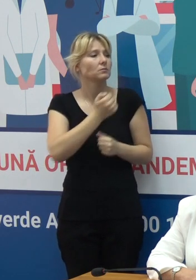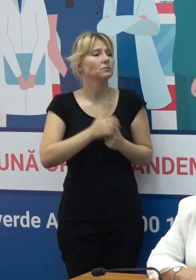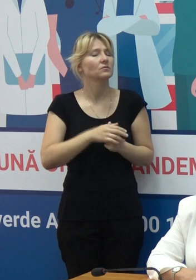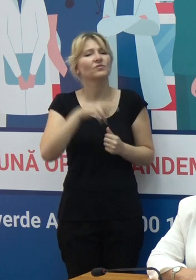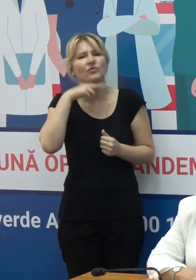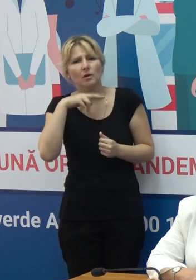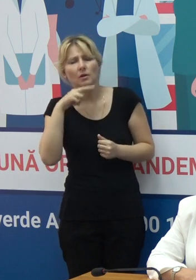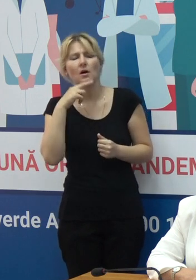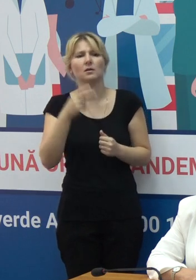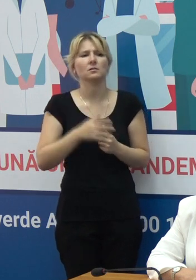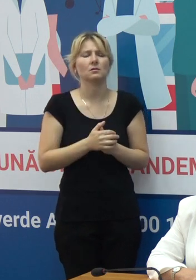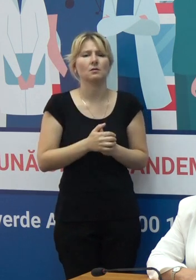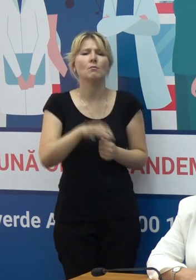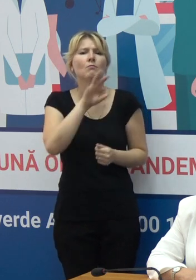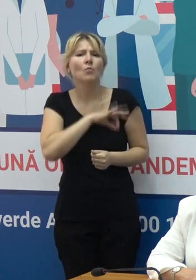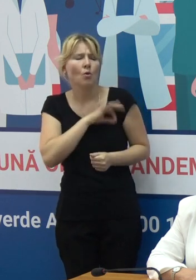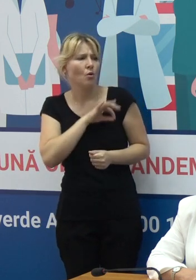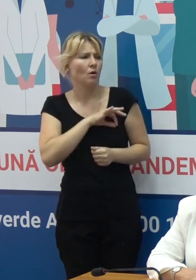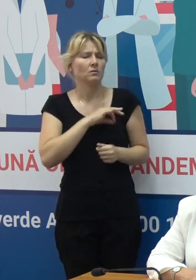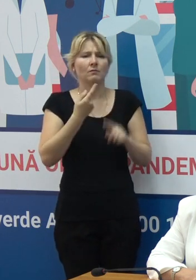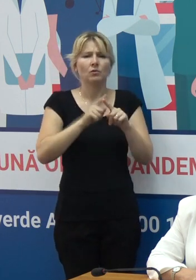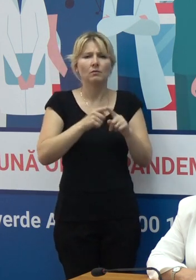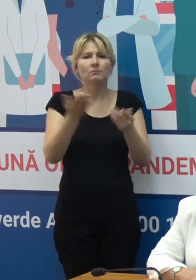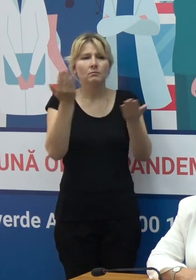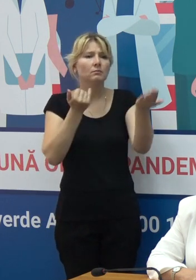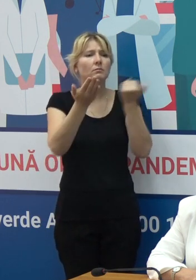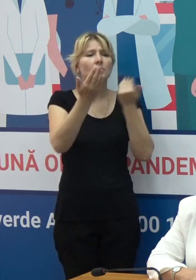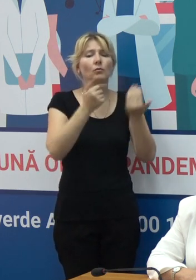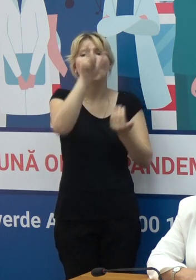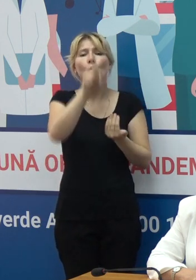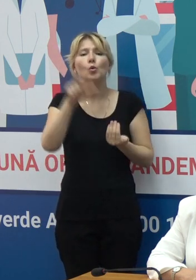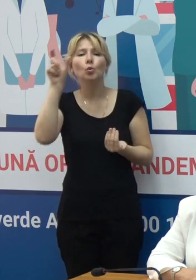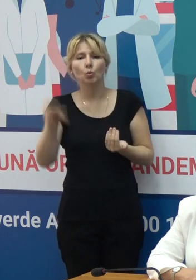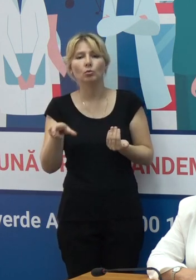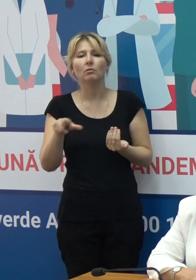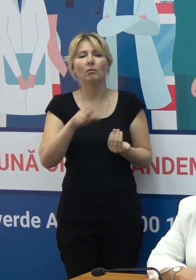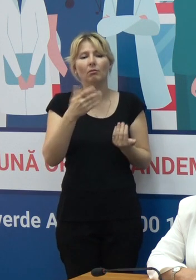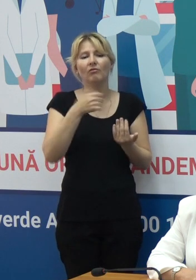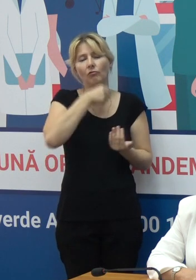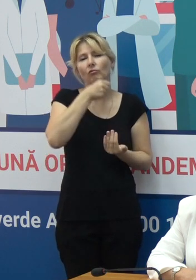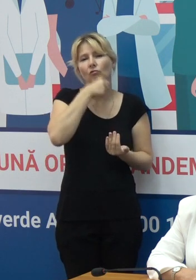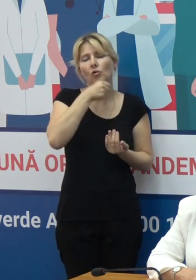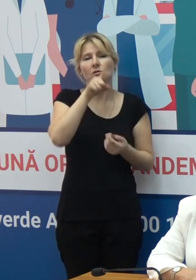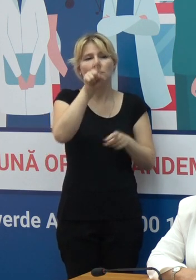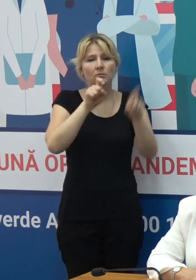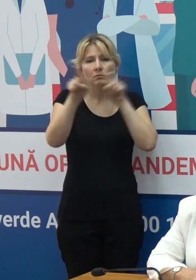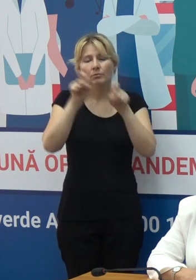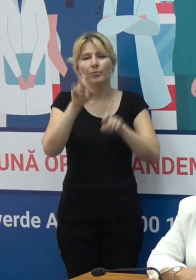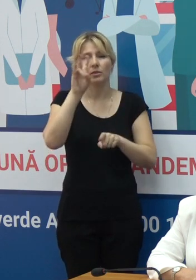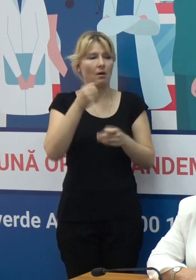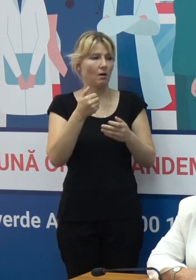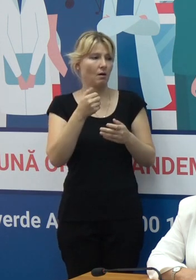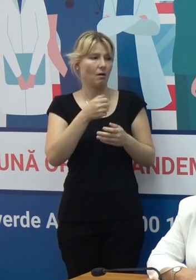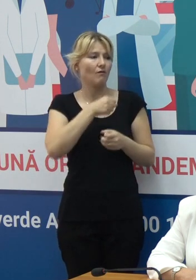prioritară este atrasă anumitor categorii. Mă refer aici la